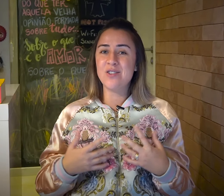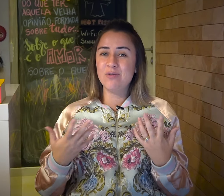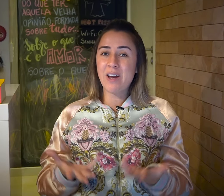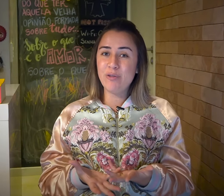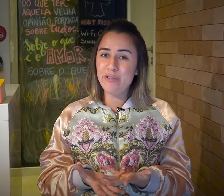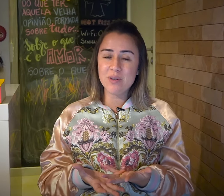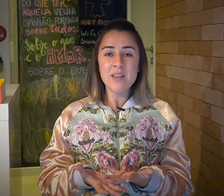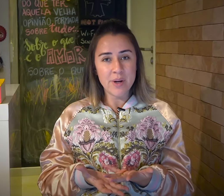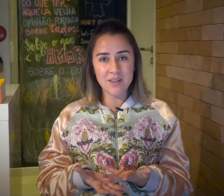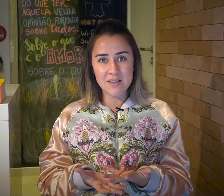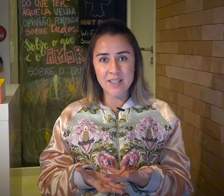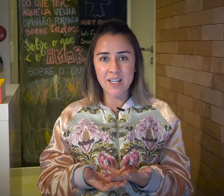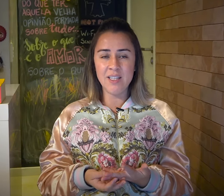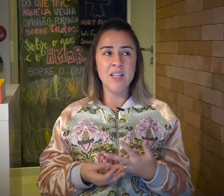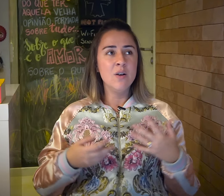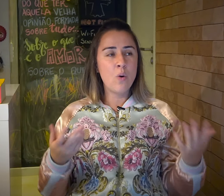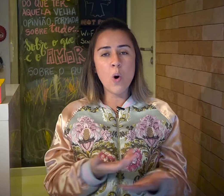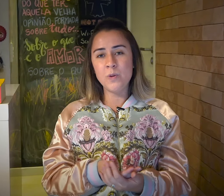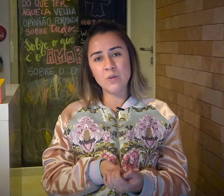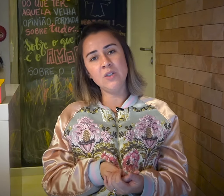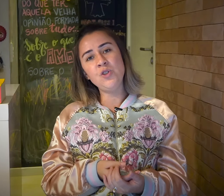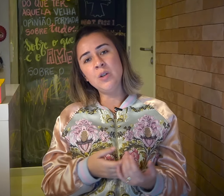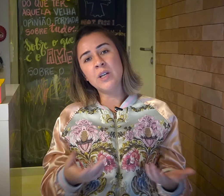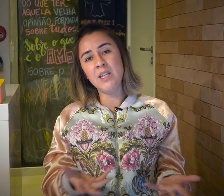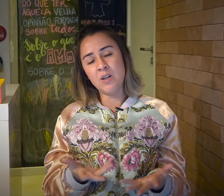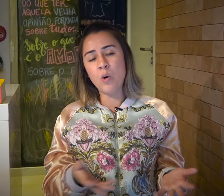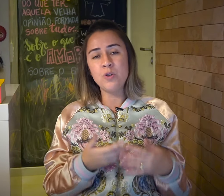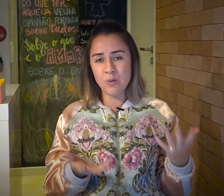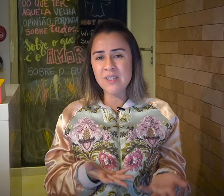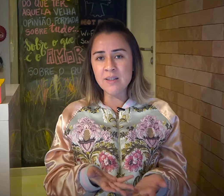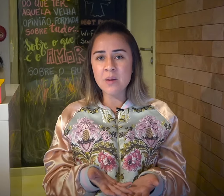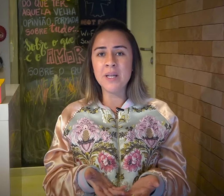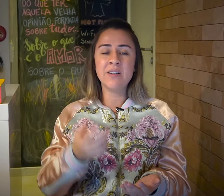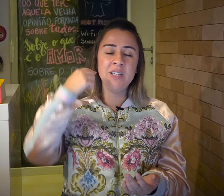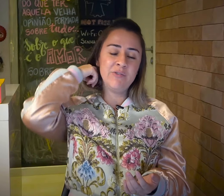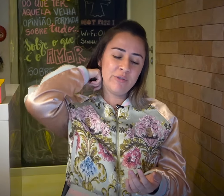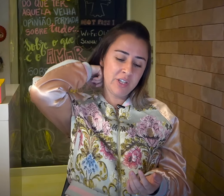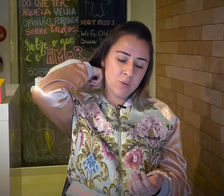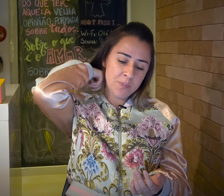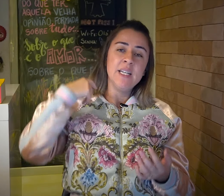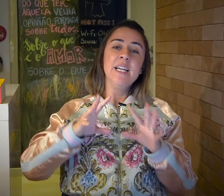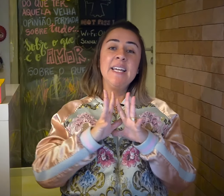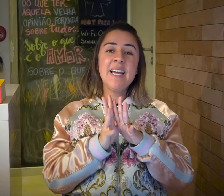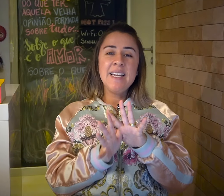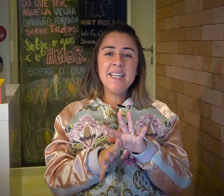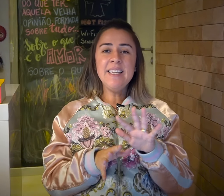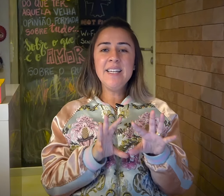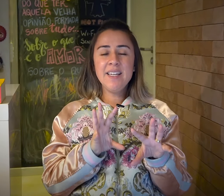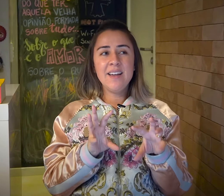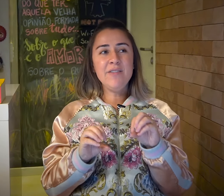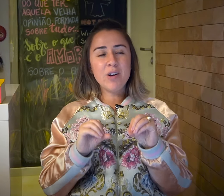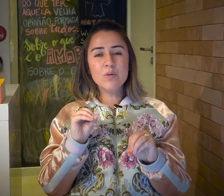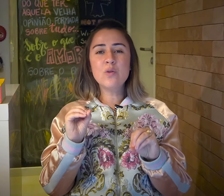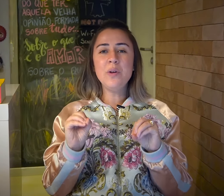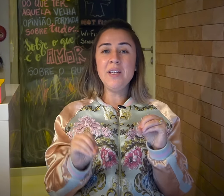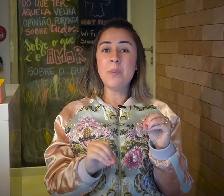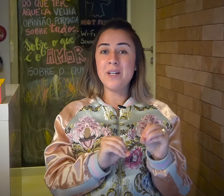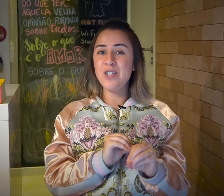seja, não estava ouvindo as demandas daquele corpo estudantil, daquele corpo de docentes também que estava ali envolvido. E aí ele vai construindo a partir